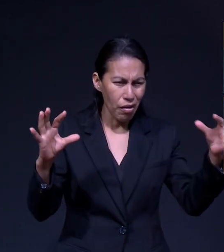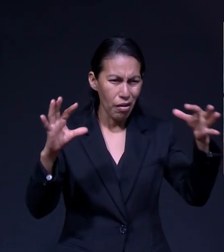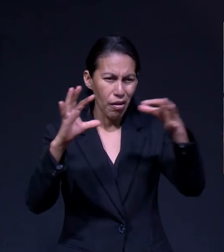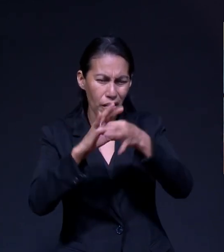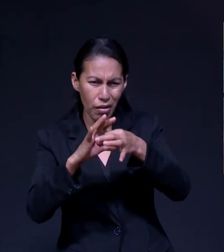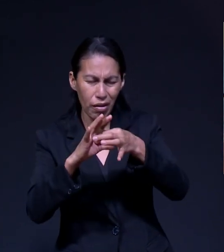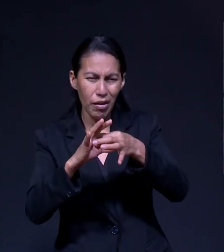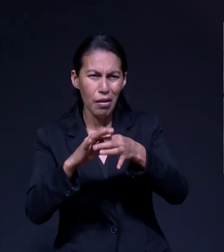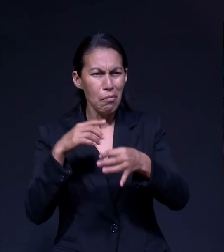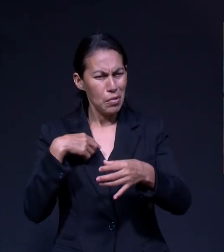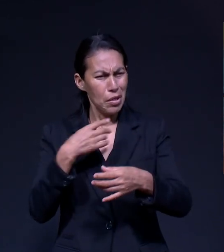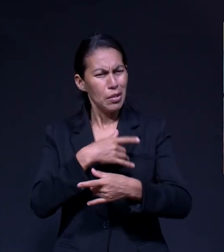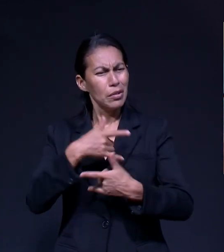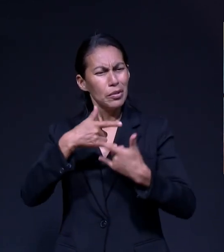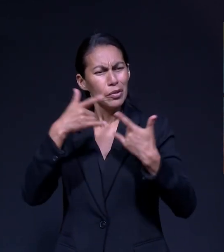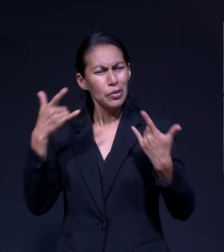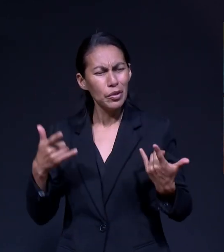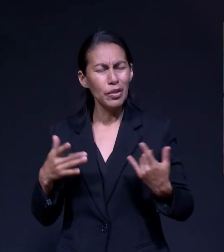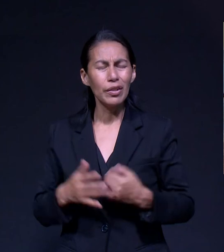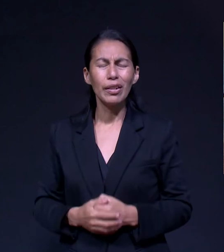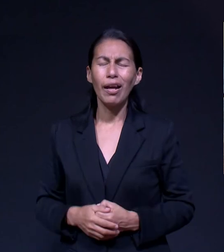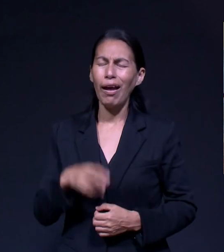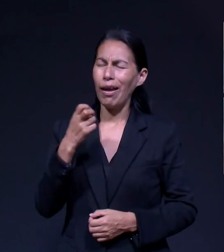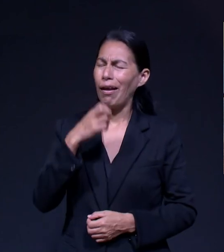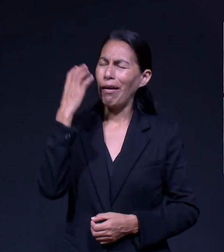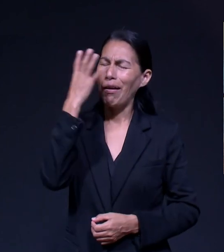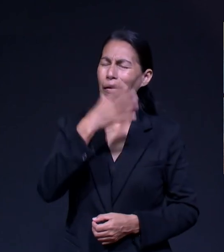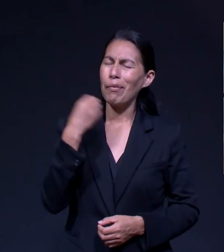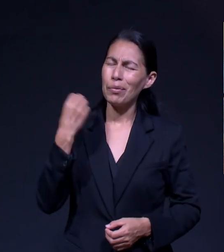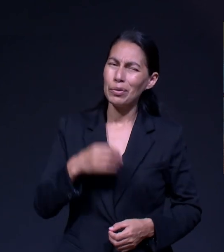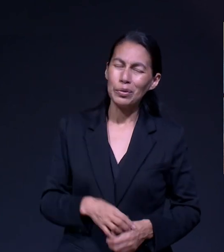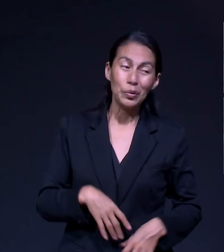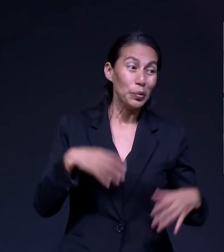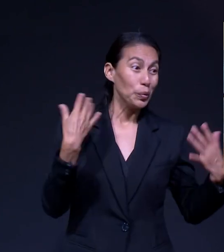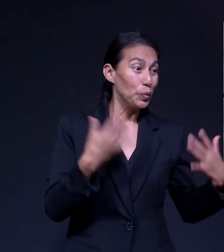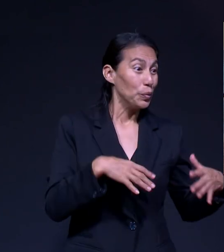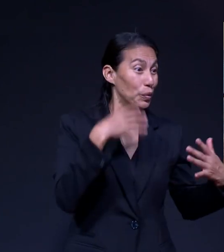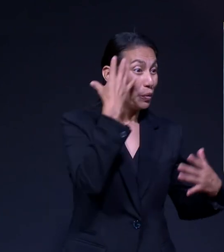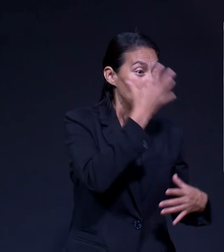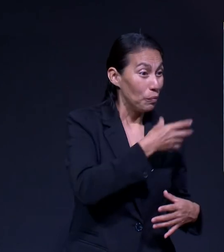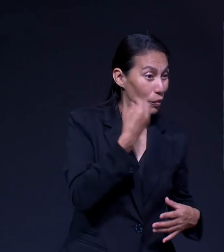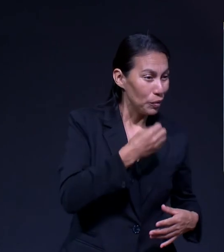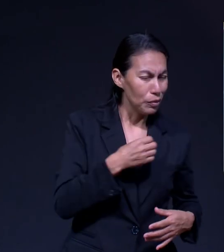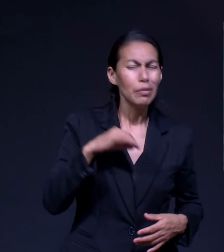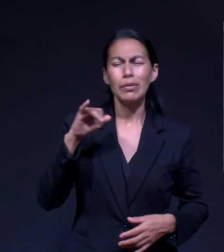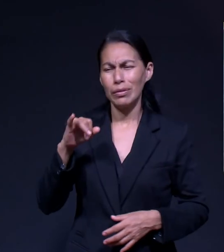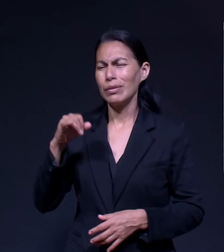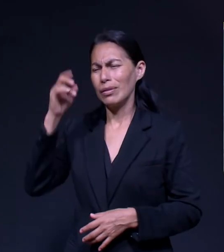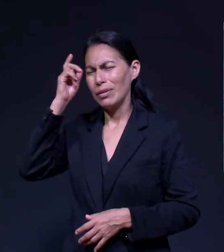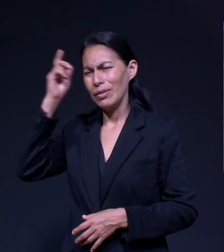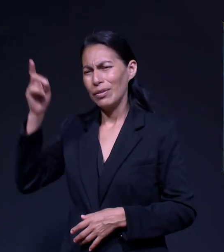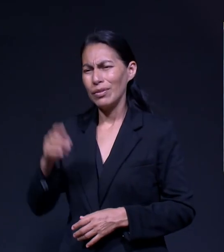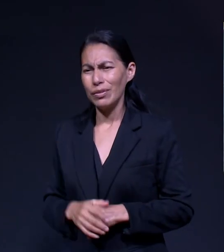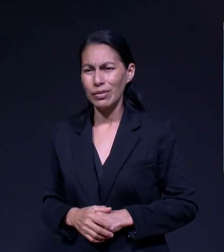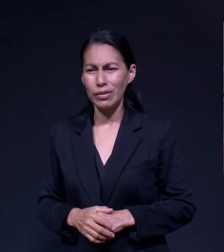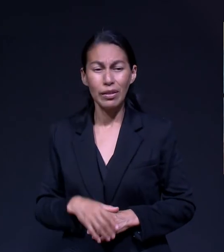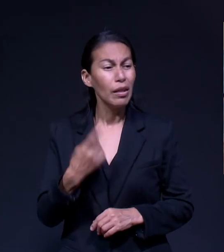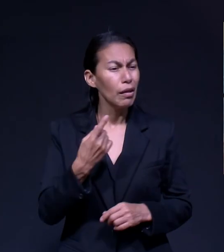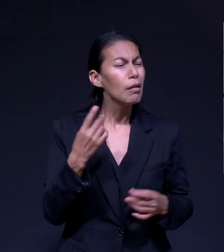Conductor De Todo Esto Maravilloso Fue Dios Y Que Paso Defendiste Le Gusto A La